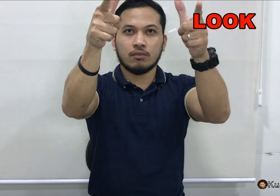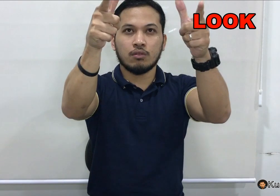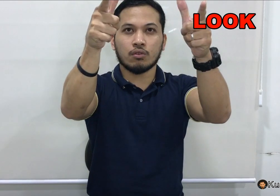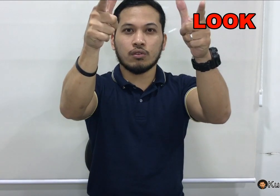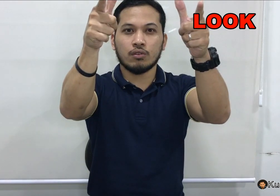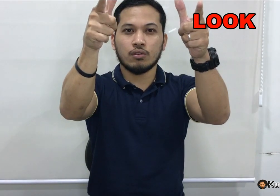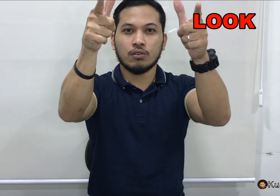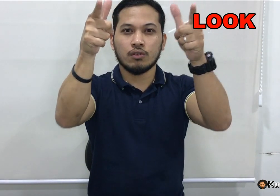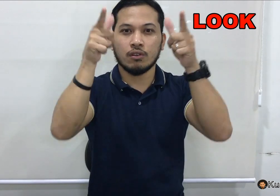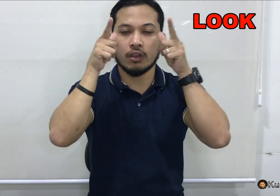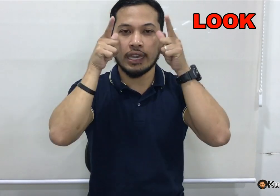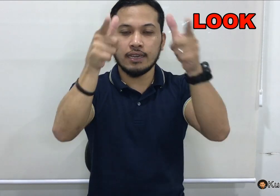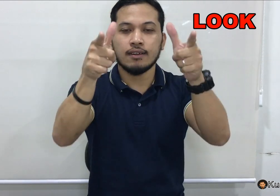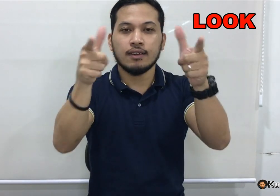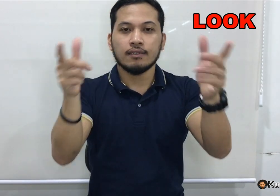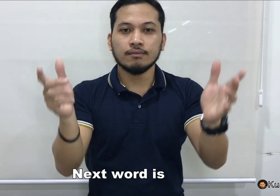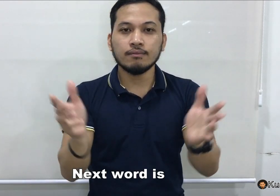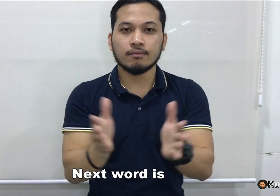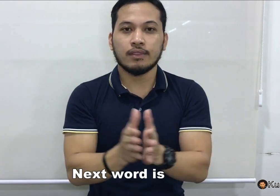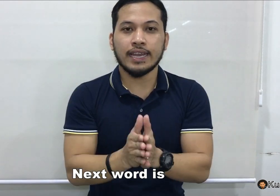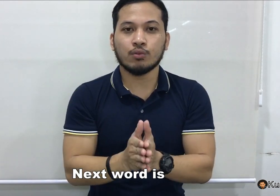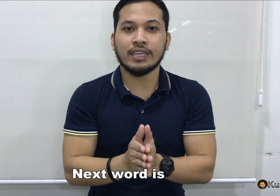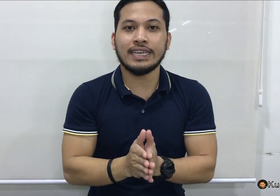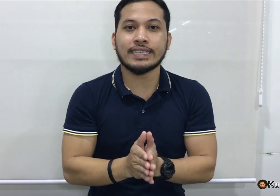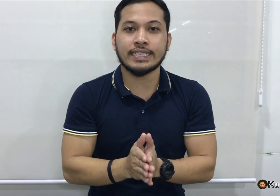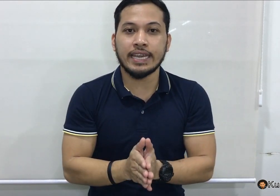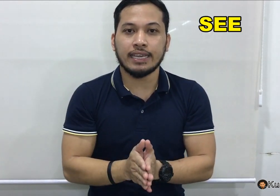Look. Okay. Next word is, see.